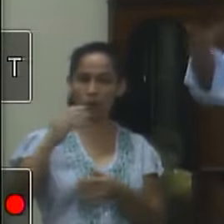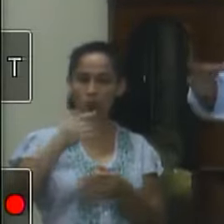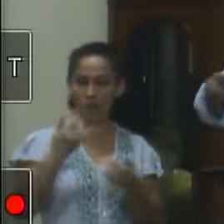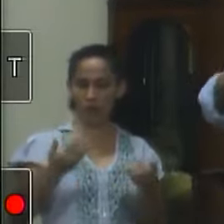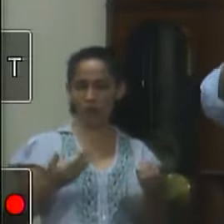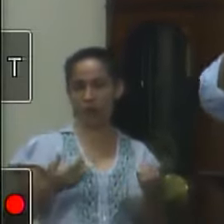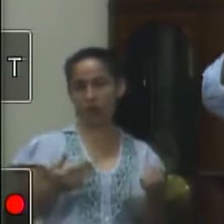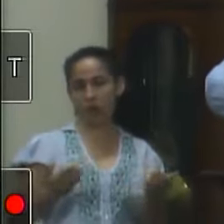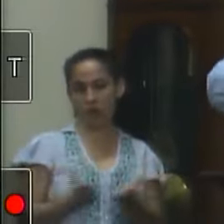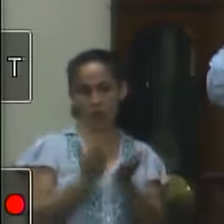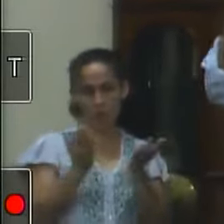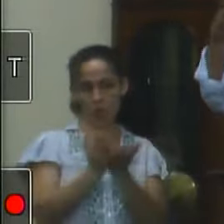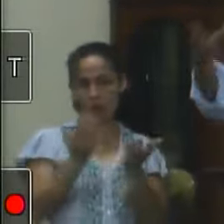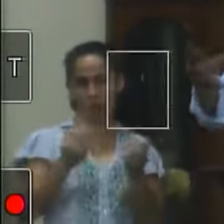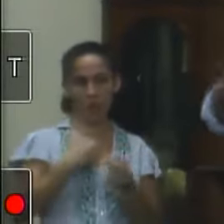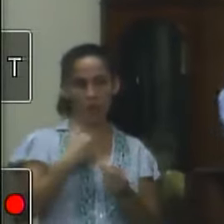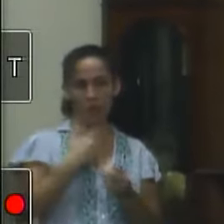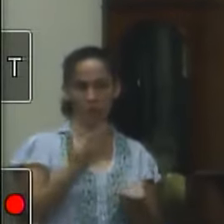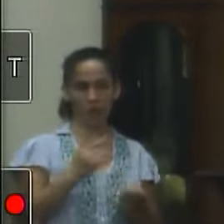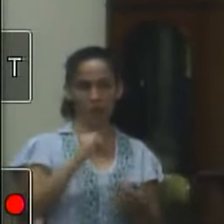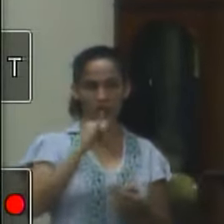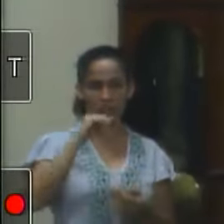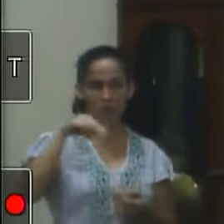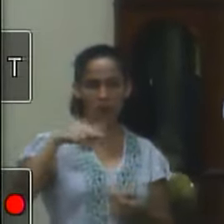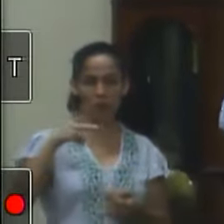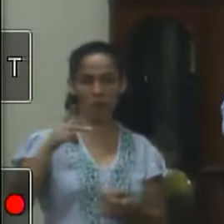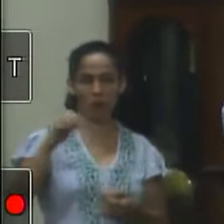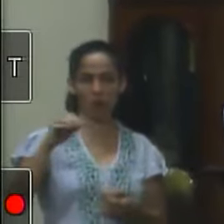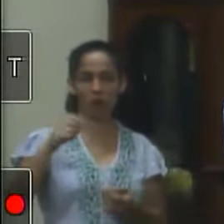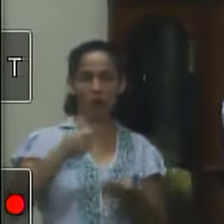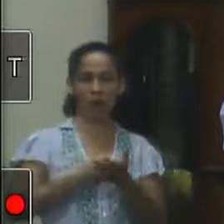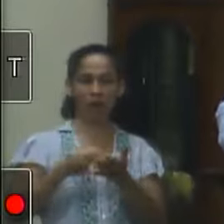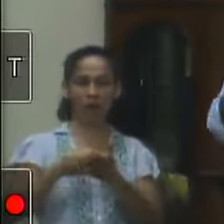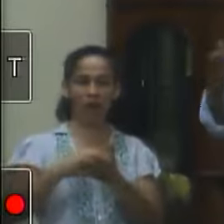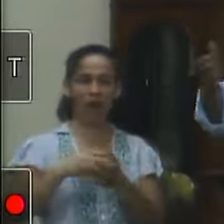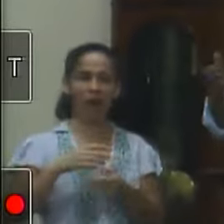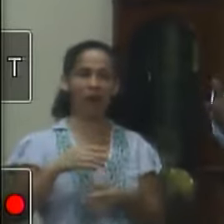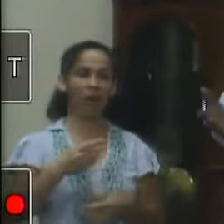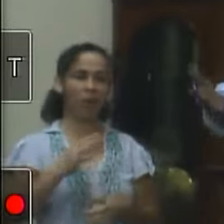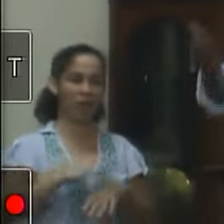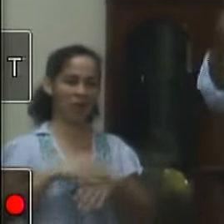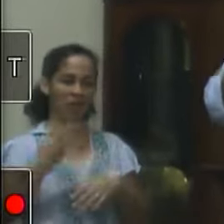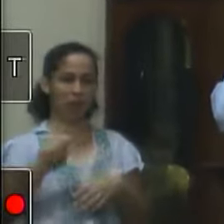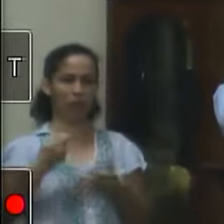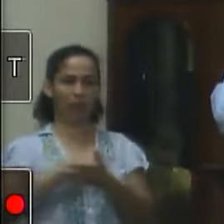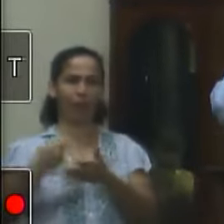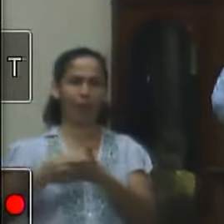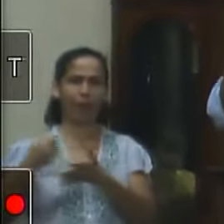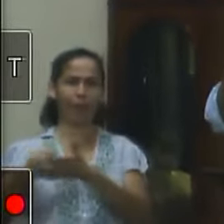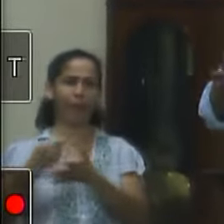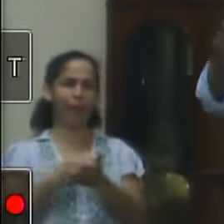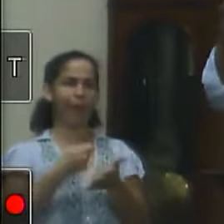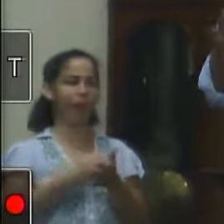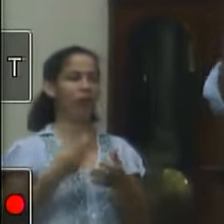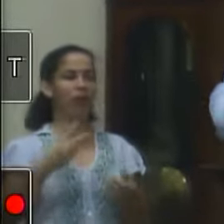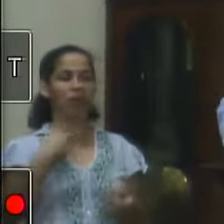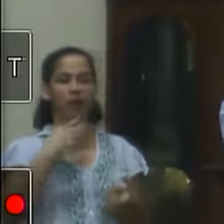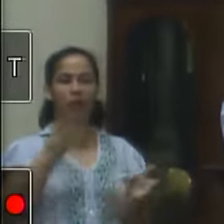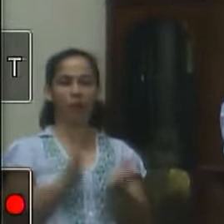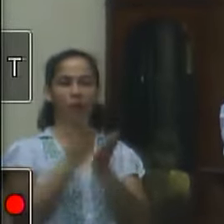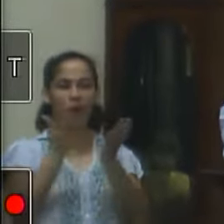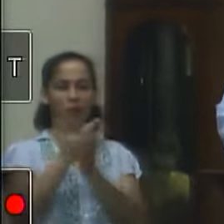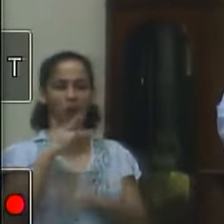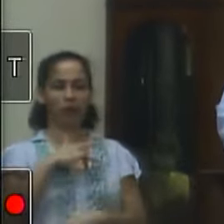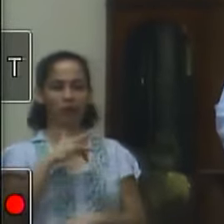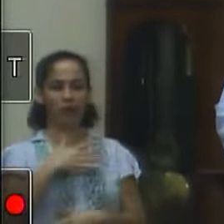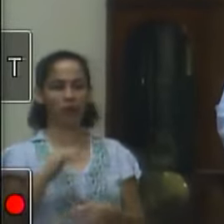não com ideias com maneiras de a gente construir essas possibilidades de melhorar a qualidade de arrecadação do